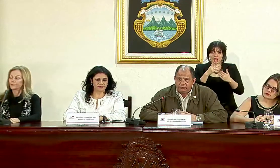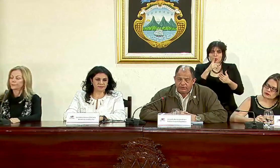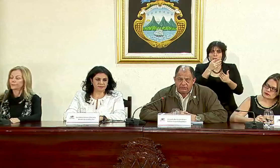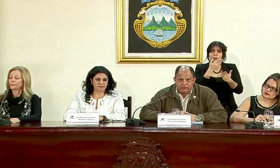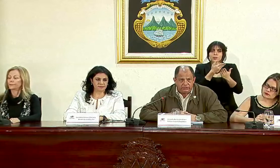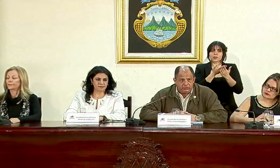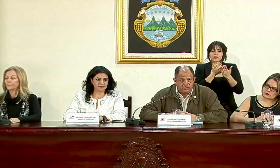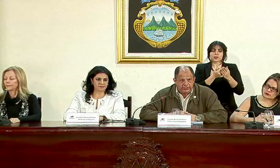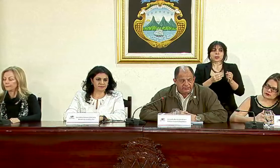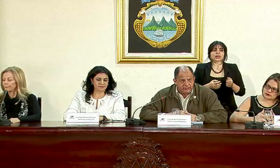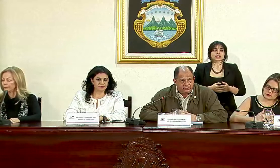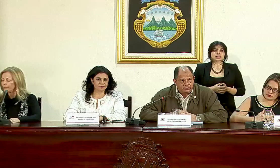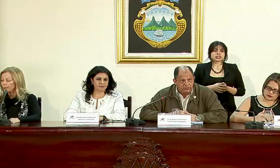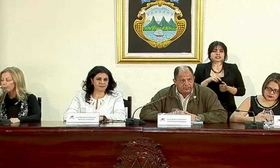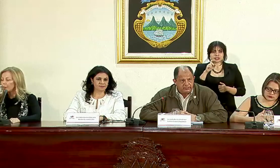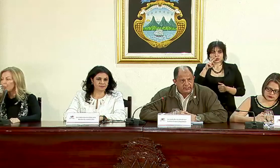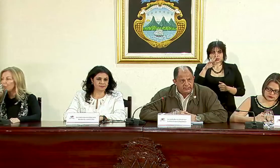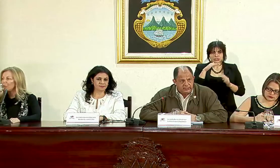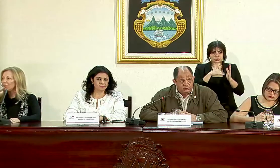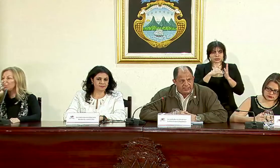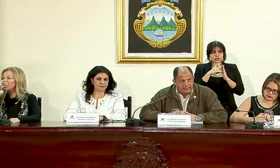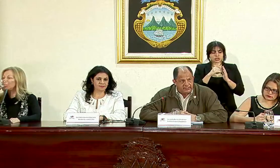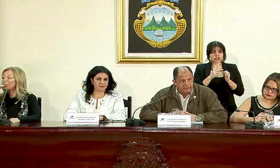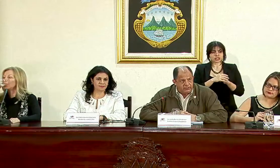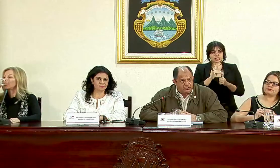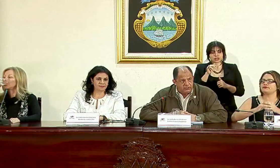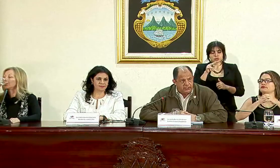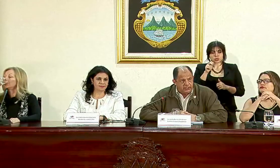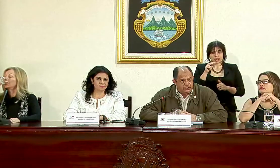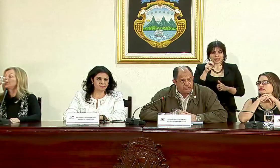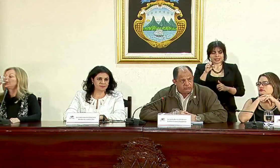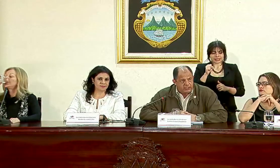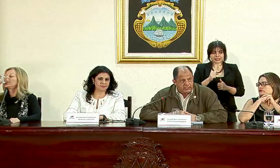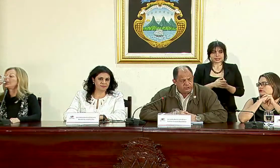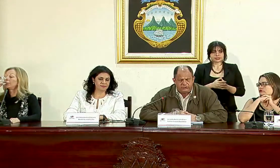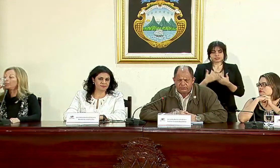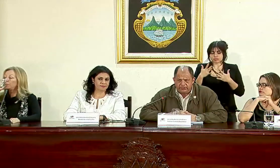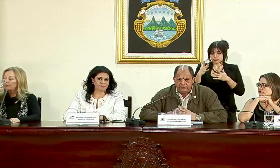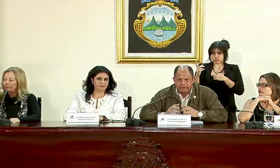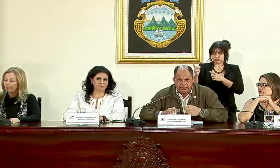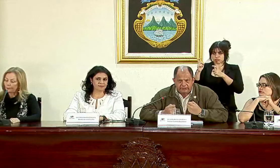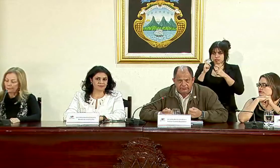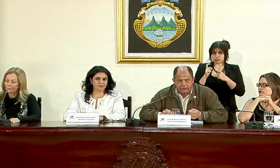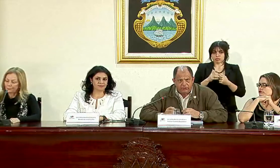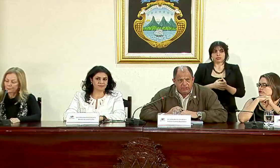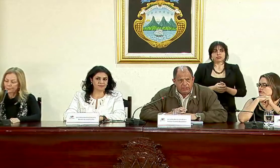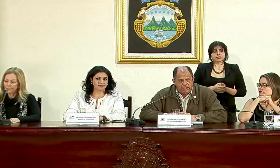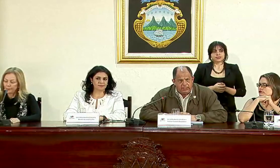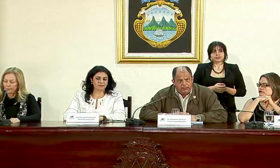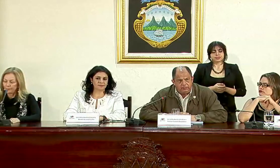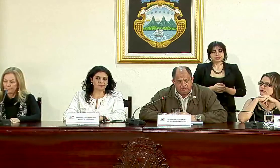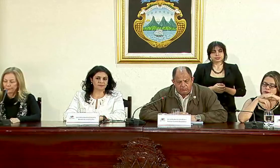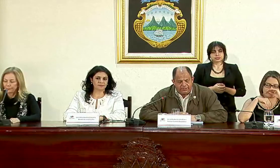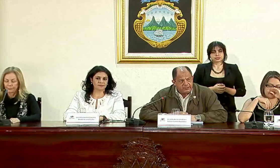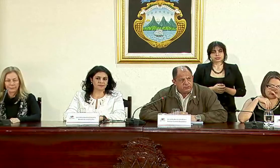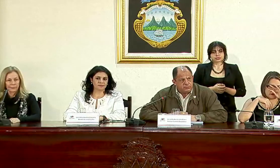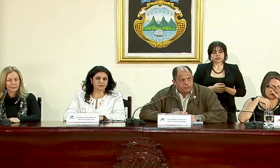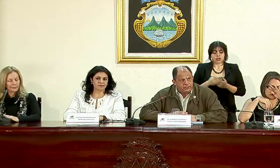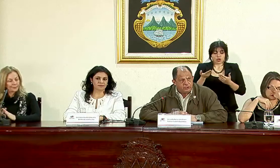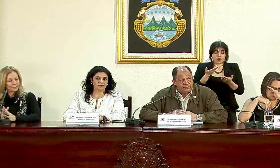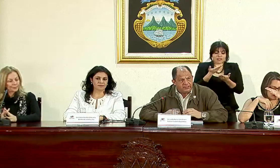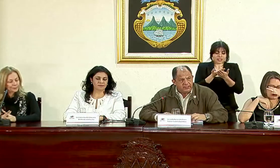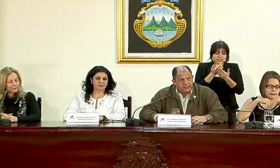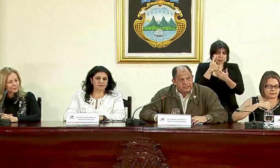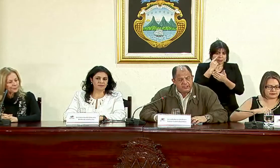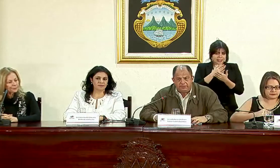propuesta sobre los 125 millones de yuanes que fueron otorgados 150 millones de yenes que fueron ofrecidos